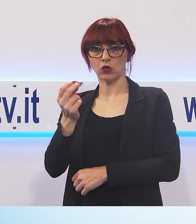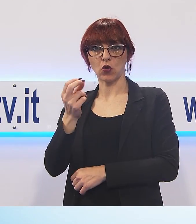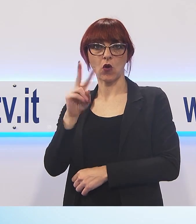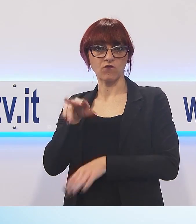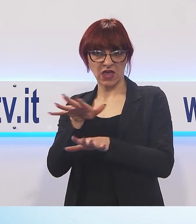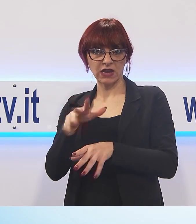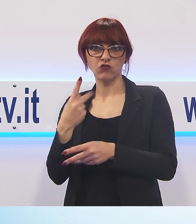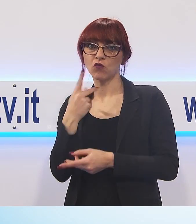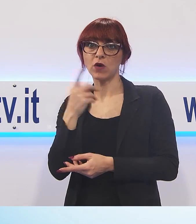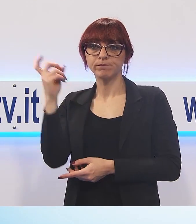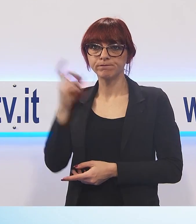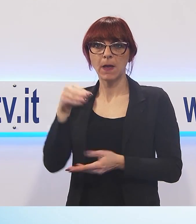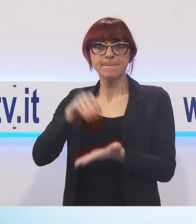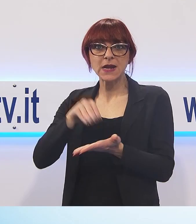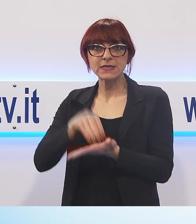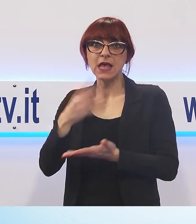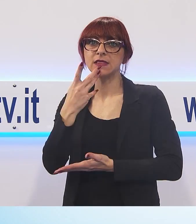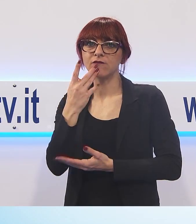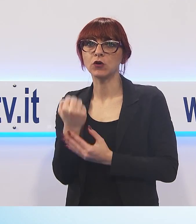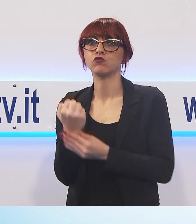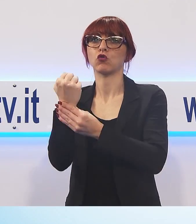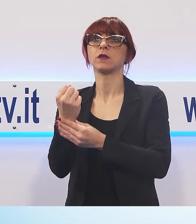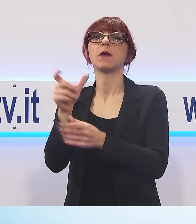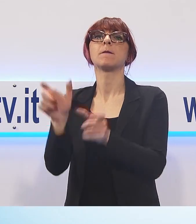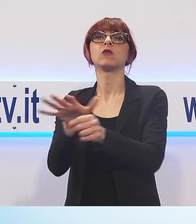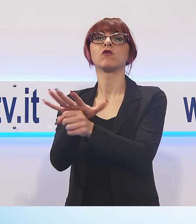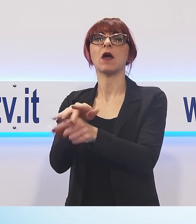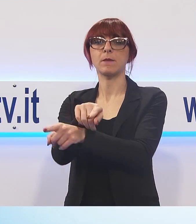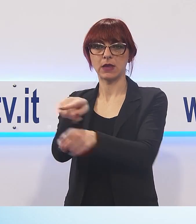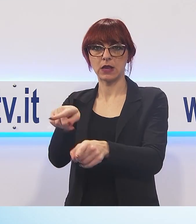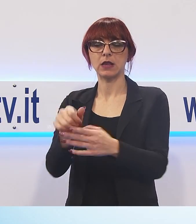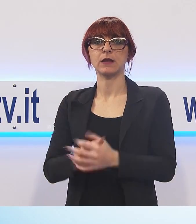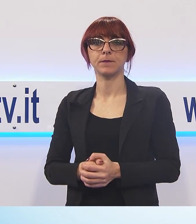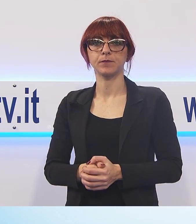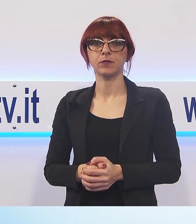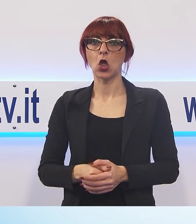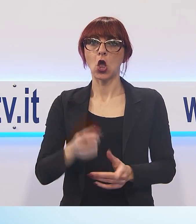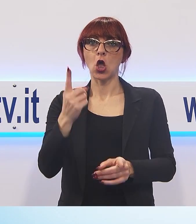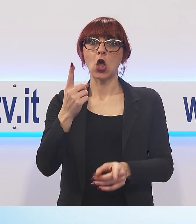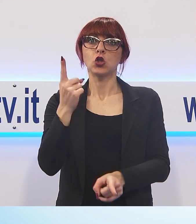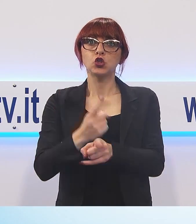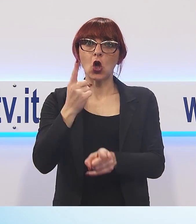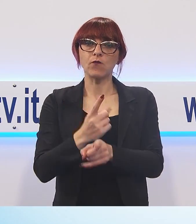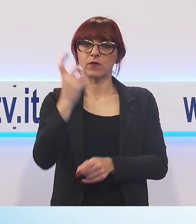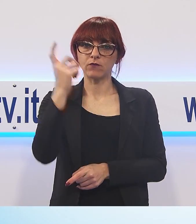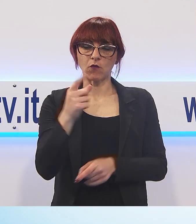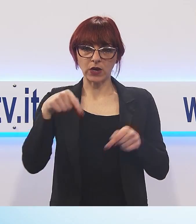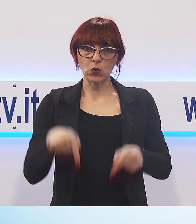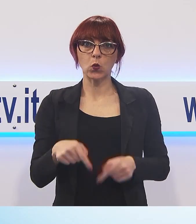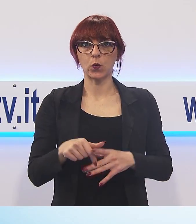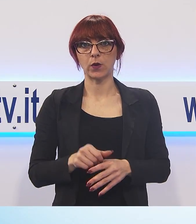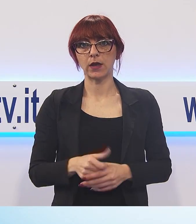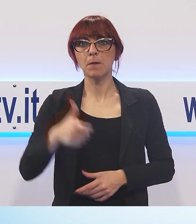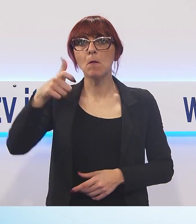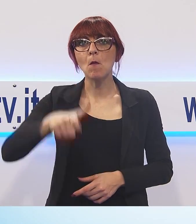sostenere i familiari delle vittime. Era un dovere venirci perché sappiamo che siamo in